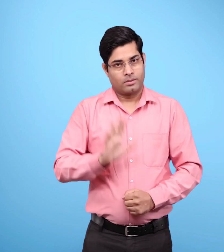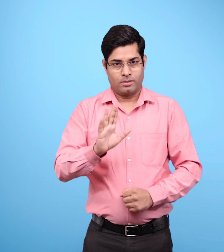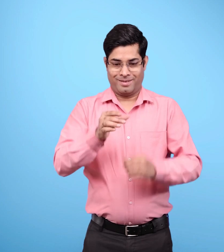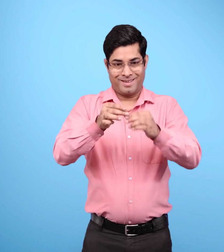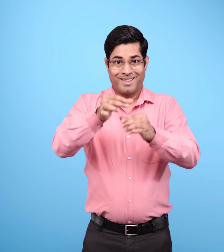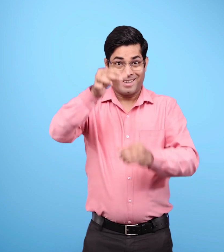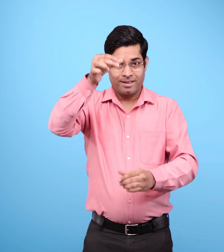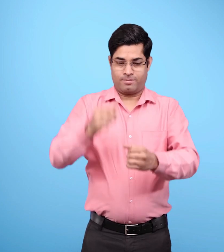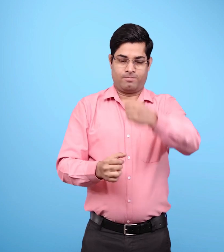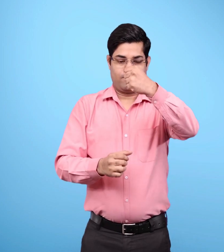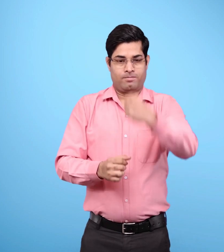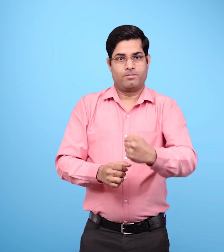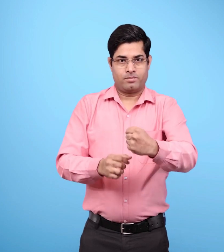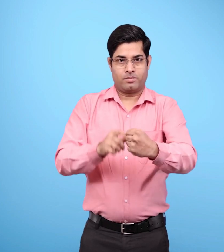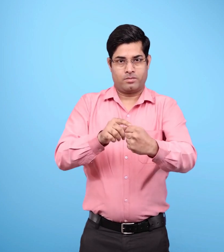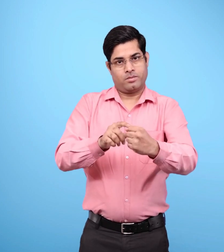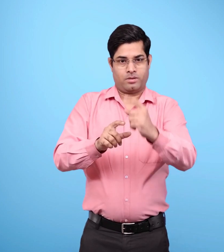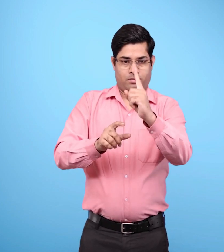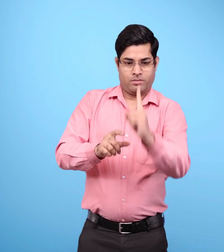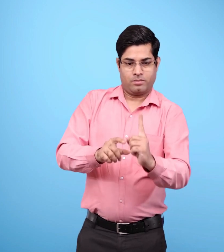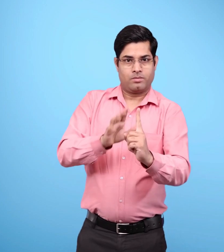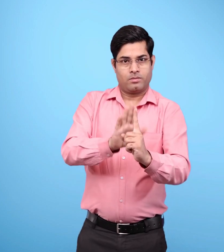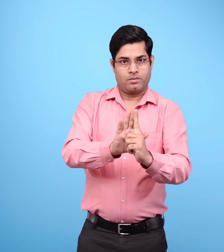इस छड़ी को मैदान पर वहां खड़ा कर दें